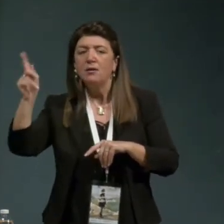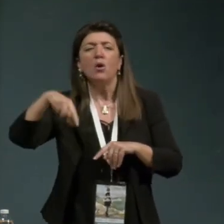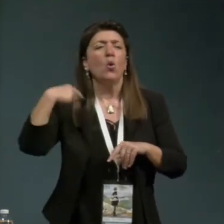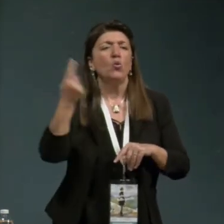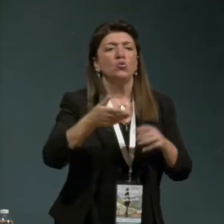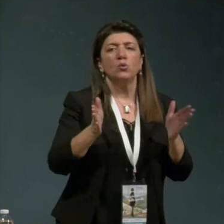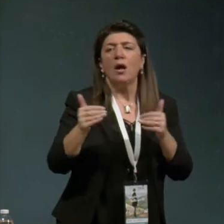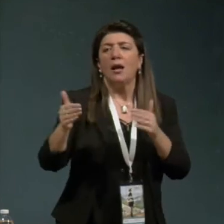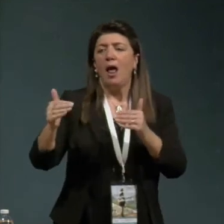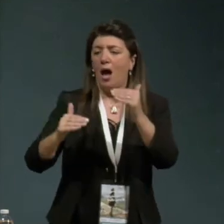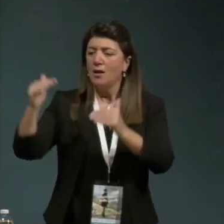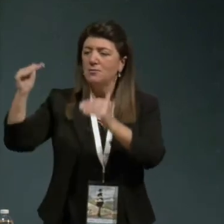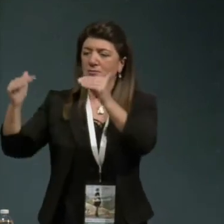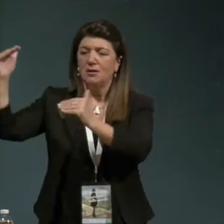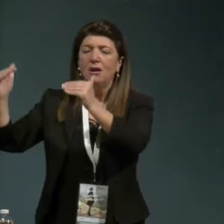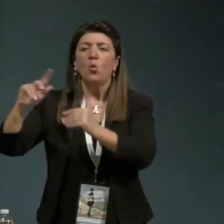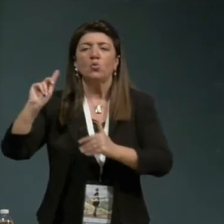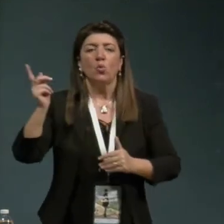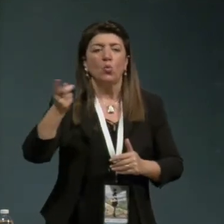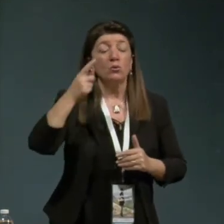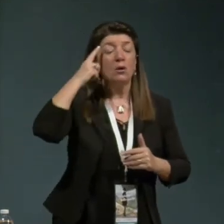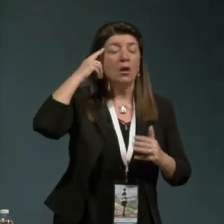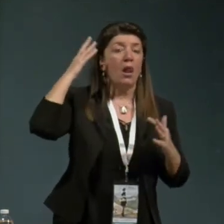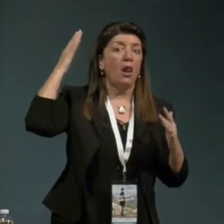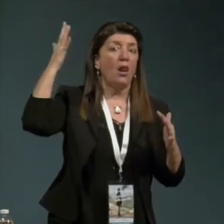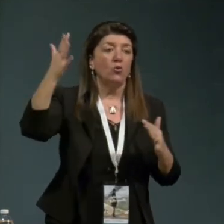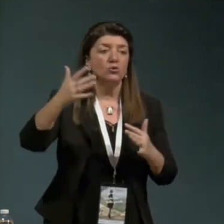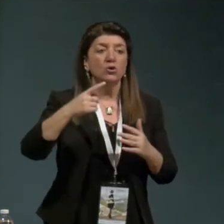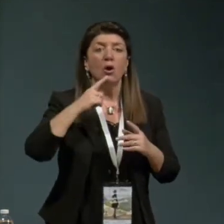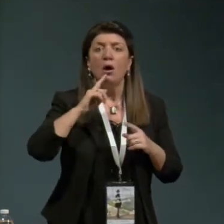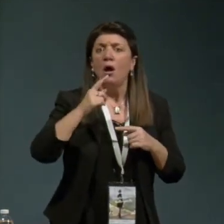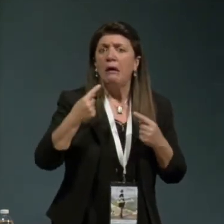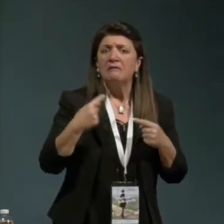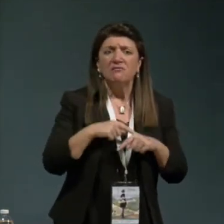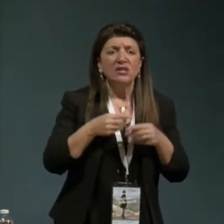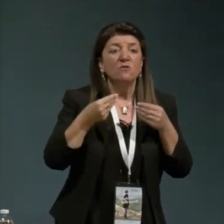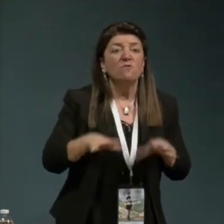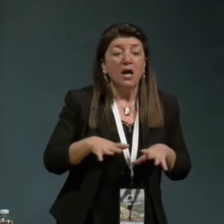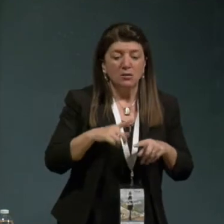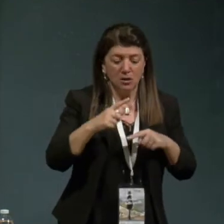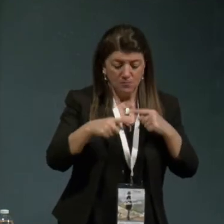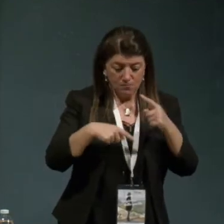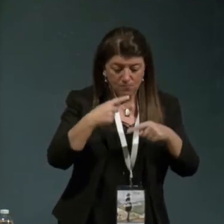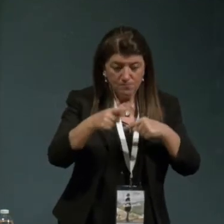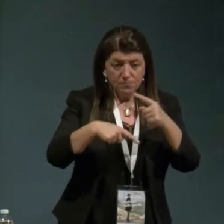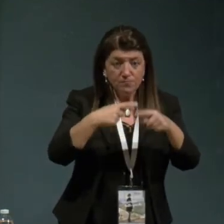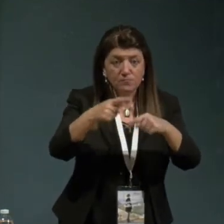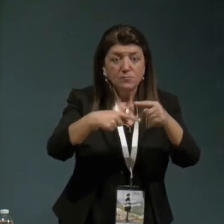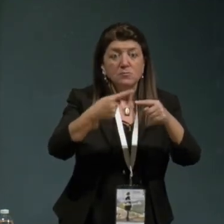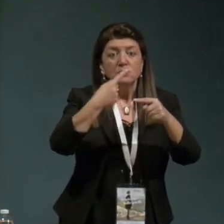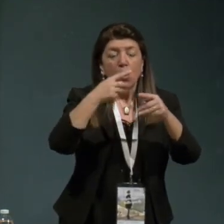e dirigente e allora ho scoperto che la parte subterranea della